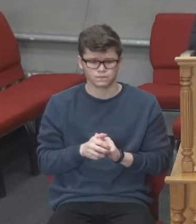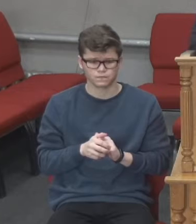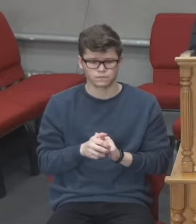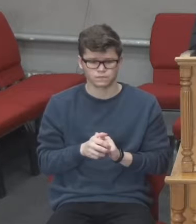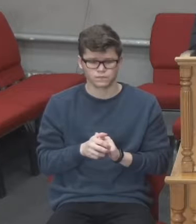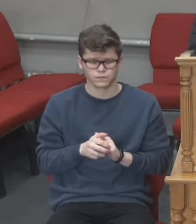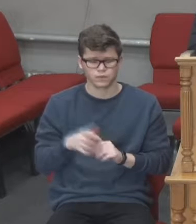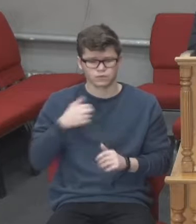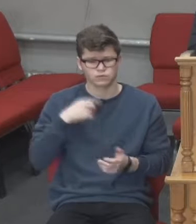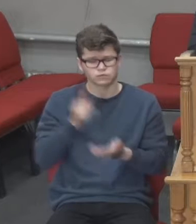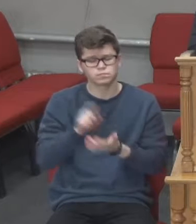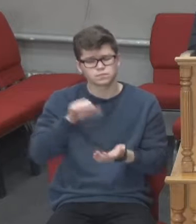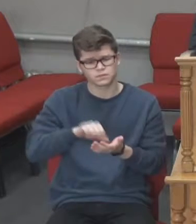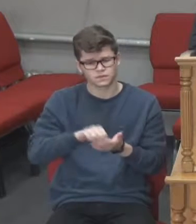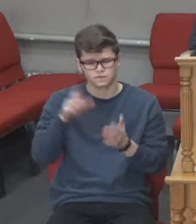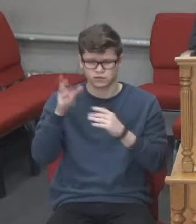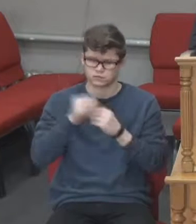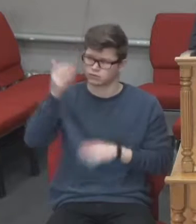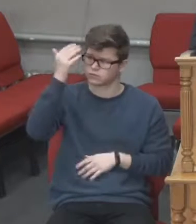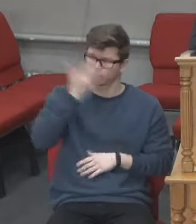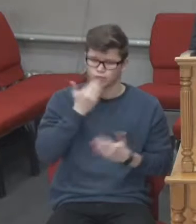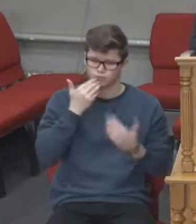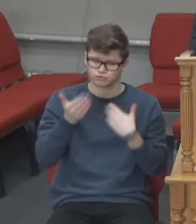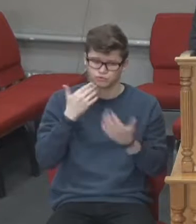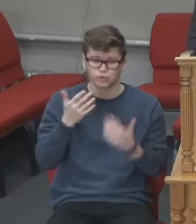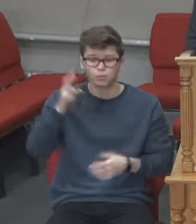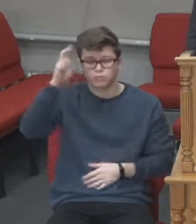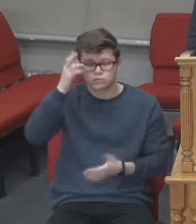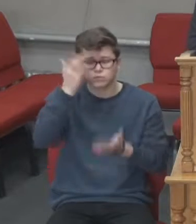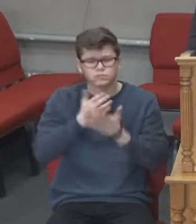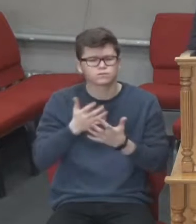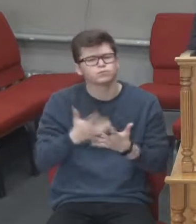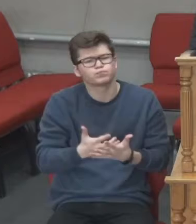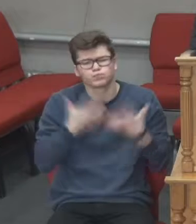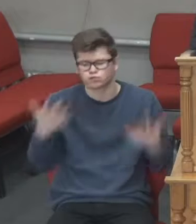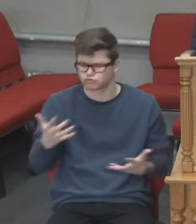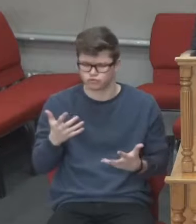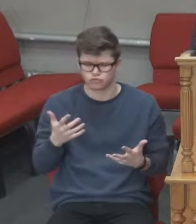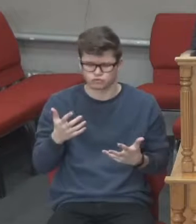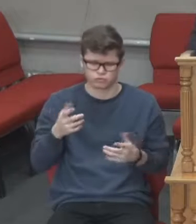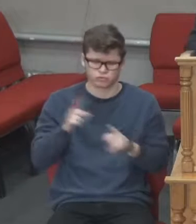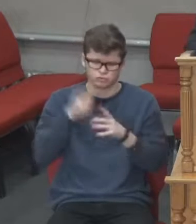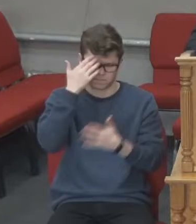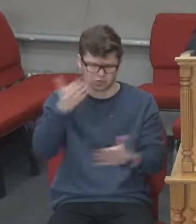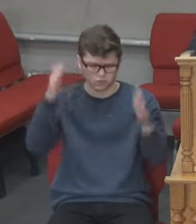з нашим Творцем. І Бог має рясні благословіння для кожного із нас.